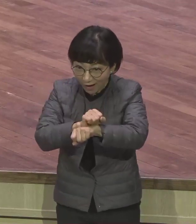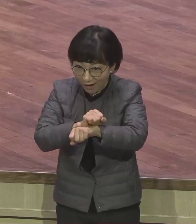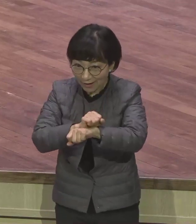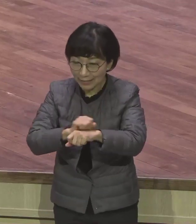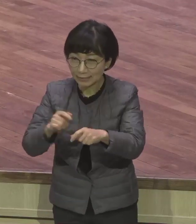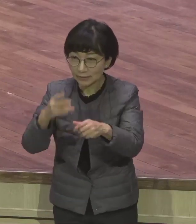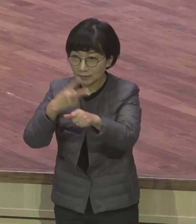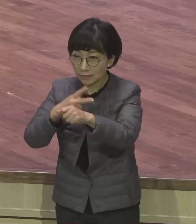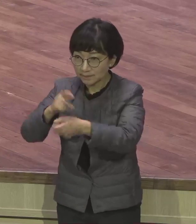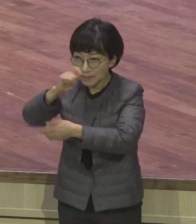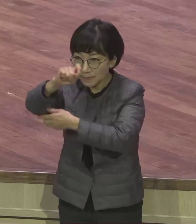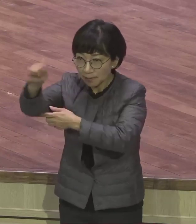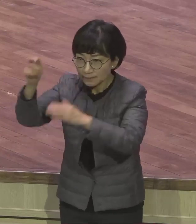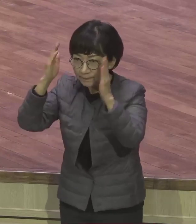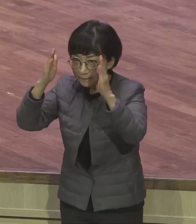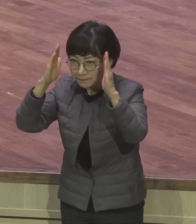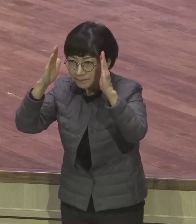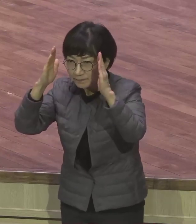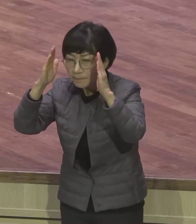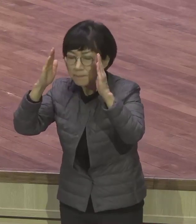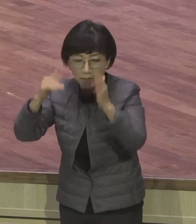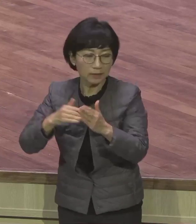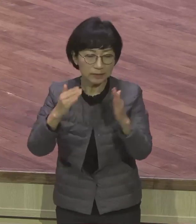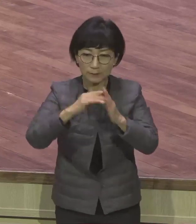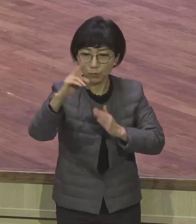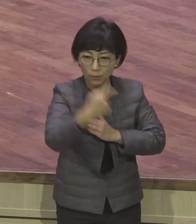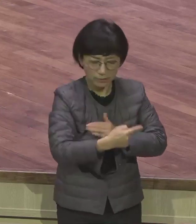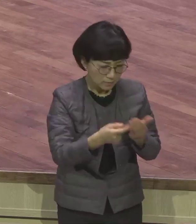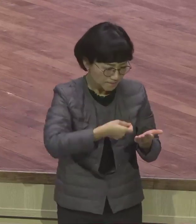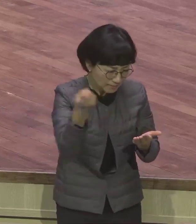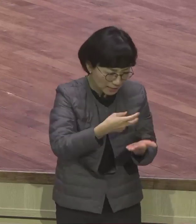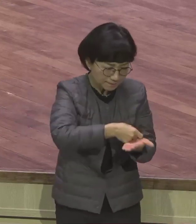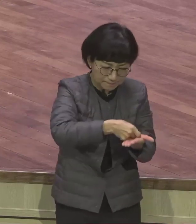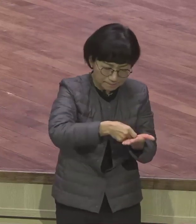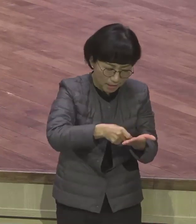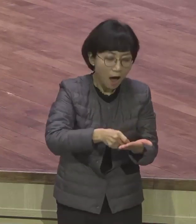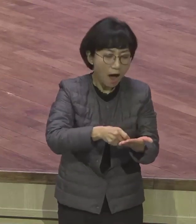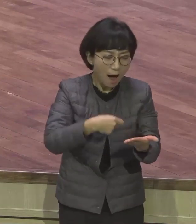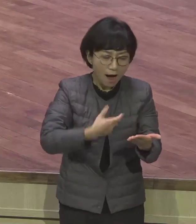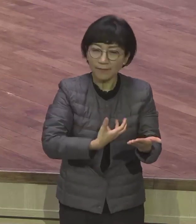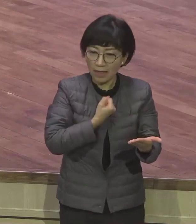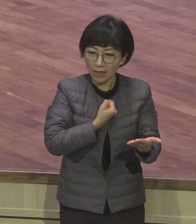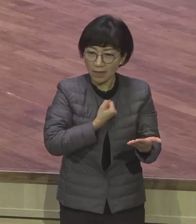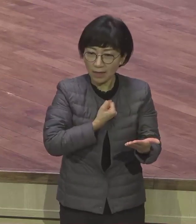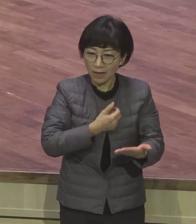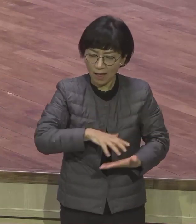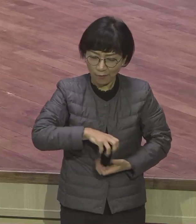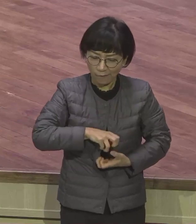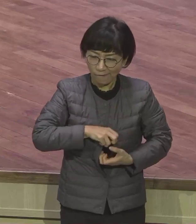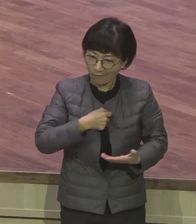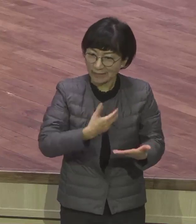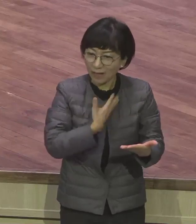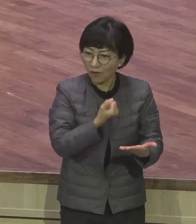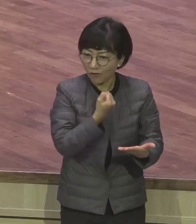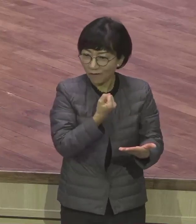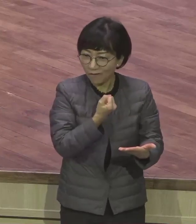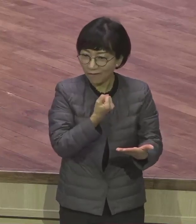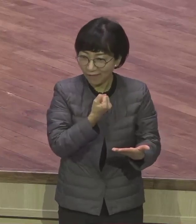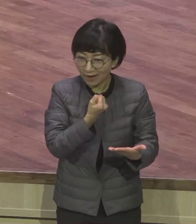들었으면 집에 와서 복습합니다 거기서 끝나는 겁니다 거기서 내 것이래 내 것이 거기서 내 것이 이거 안 하고